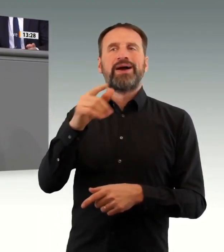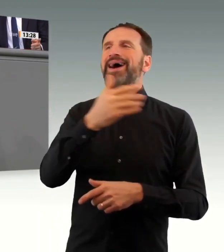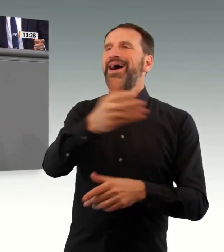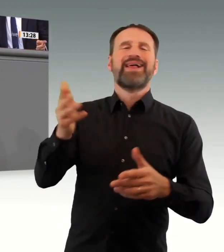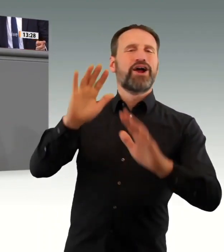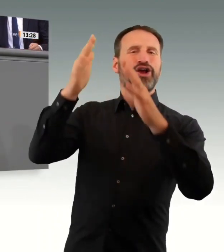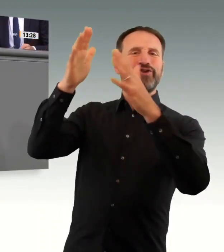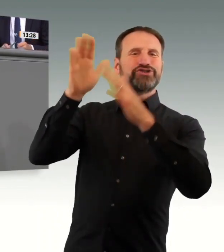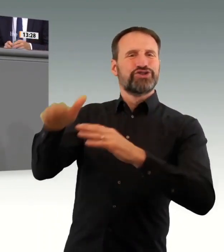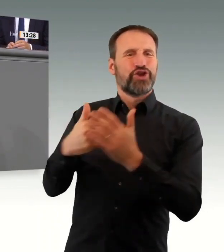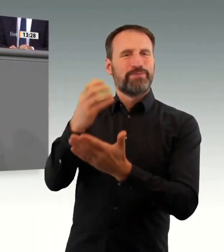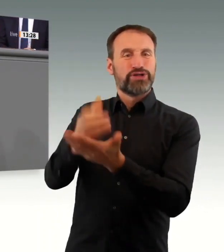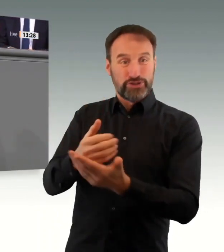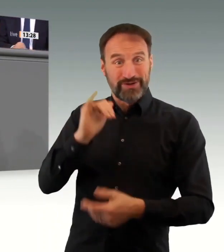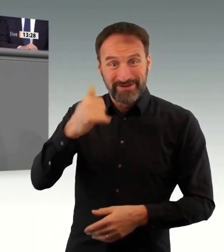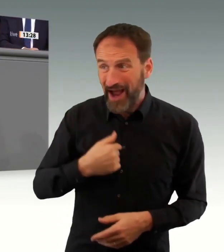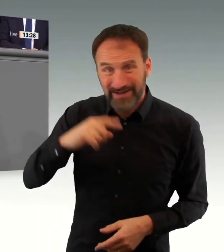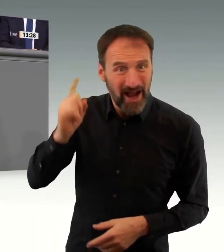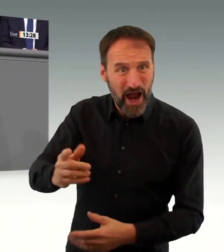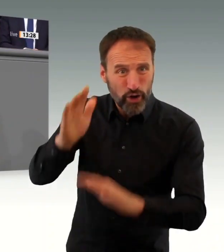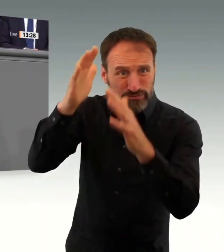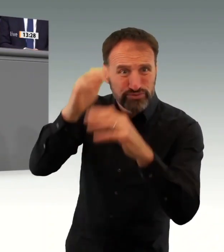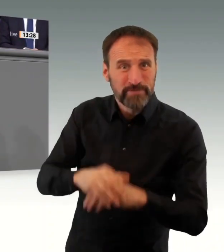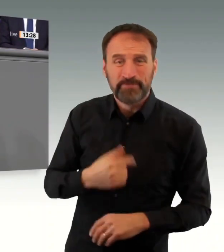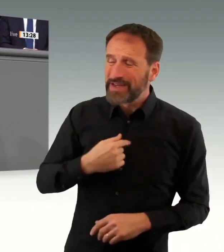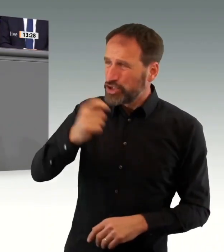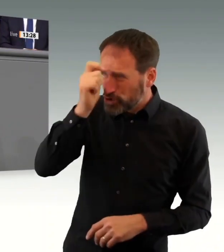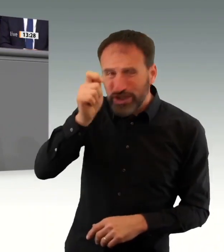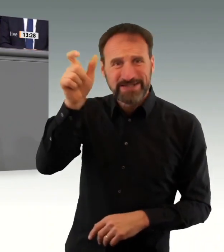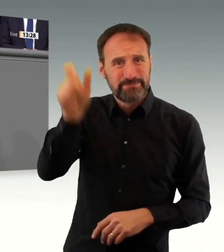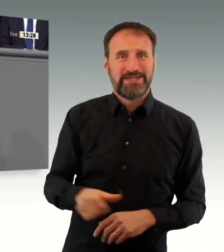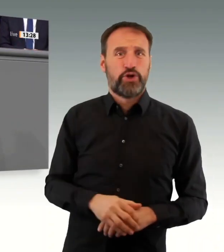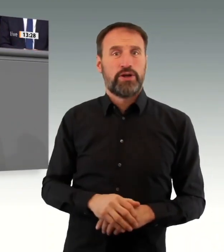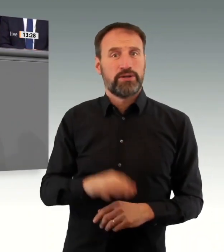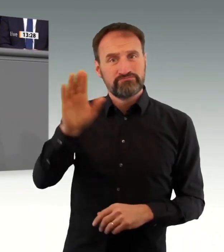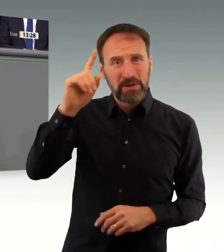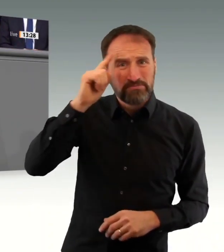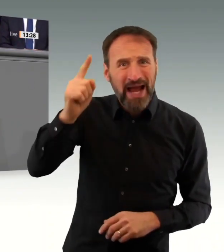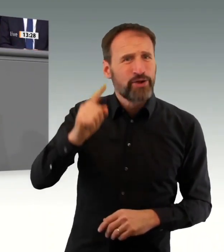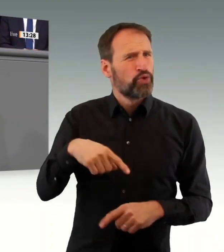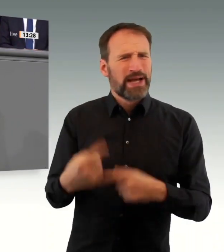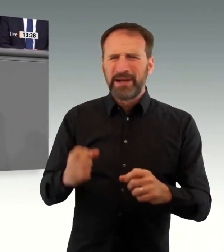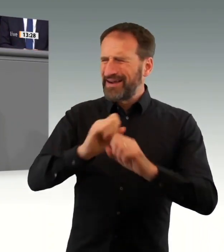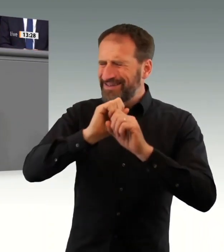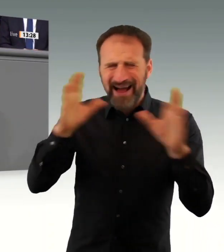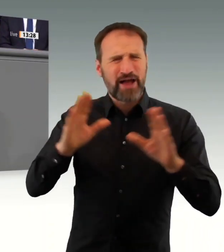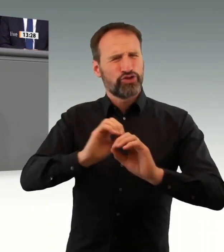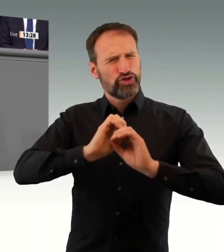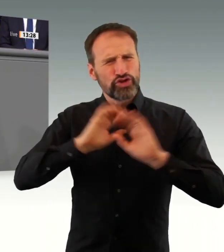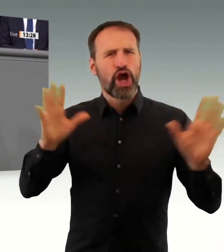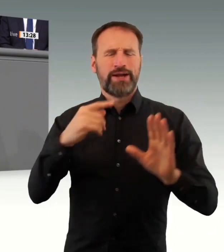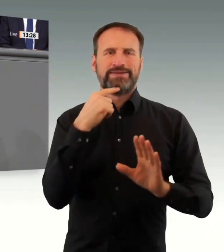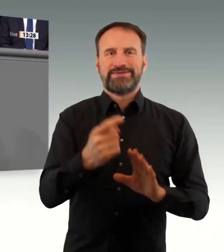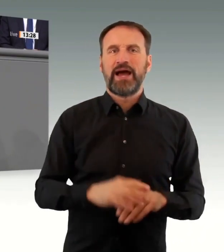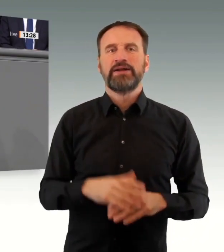schließen. Niemand will Ausgangsbeschränkungen. Wir alle wissen aber nicht, wie es weitergeht. Und deswegen geht es doch darum, jetzt einen möglichst breiten Instrumentenkasten zu haben,